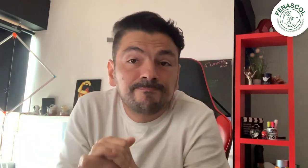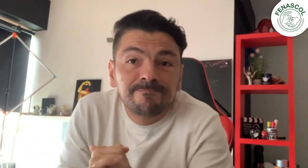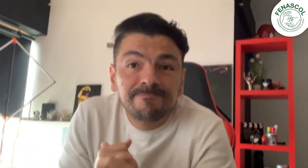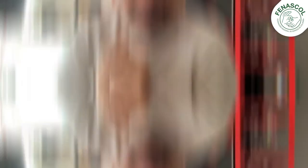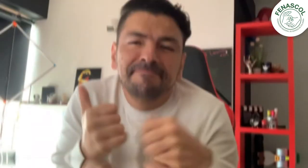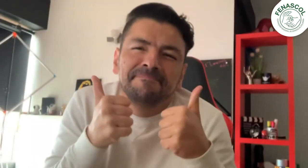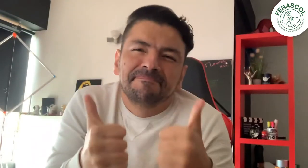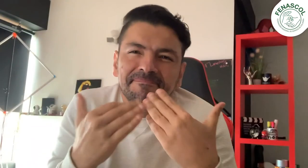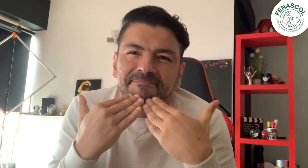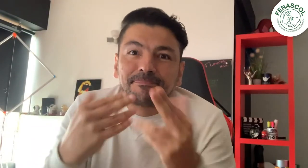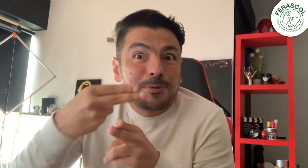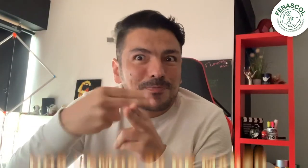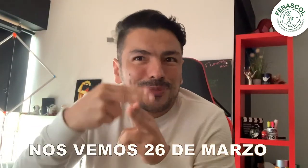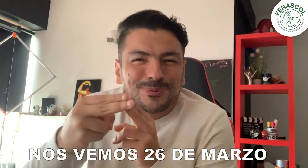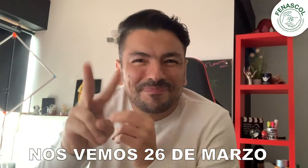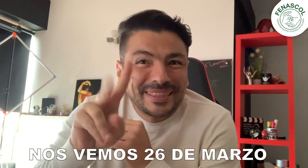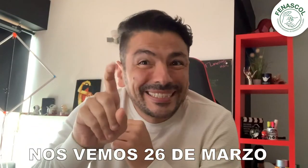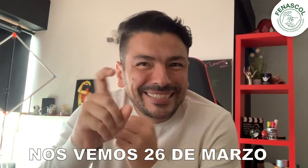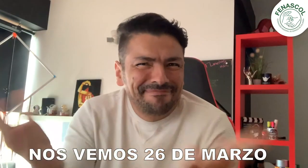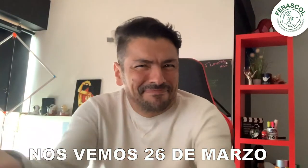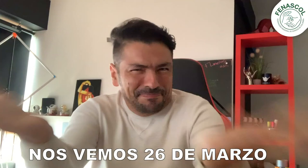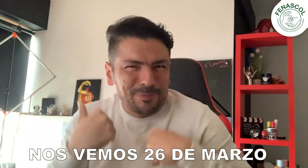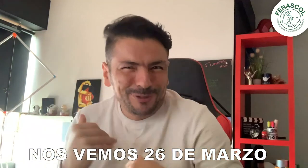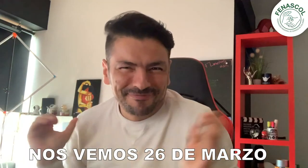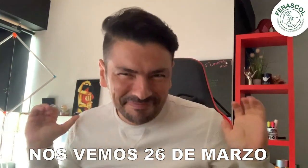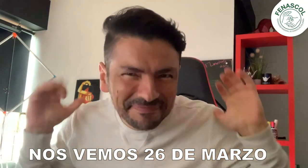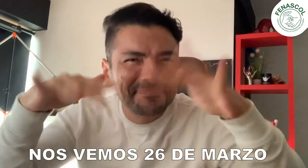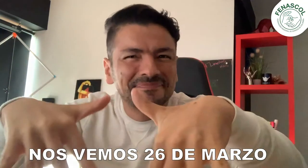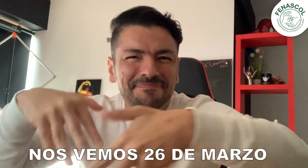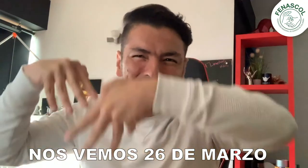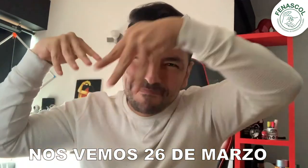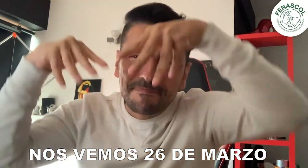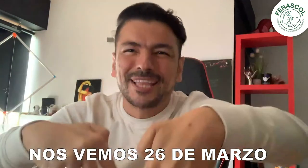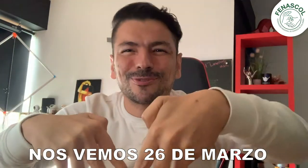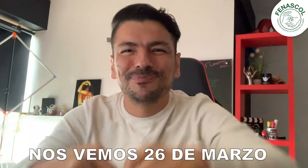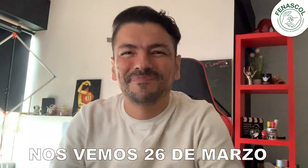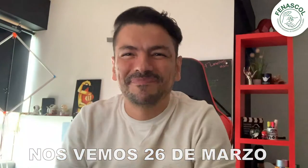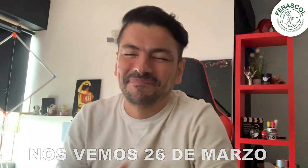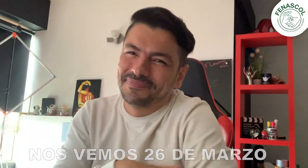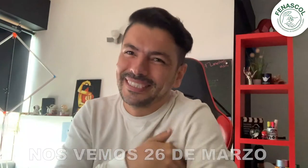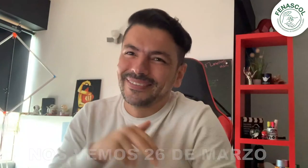Bien, gracias. Nos vemos el 26 en el plantón frente al Ministerio de Transporte. Hasta luego.